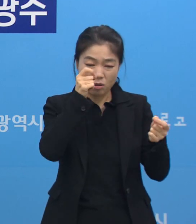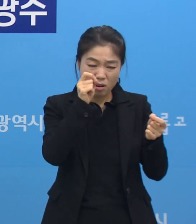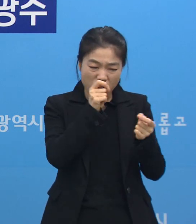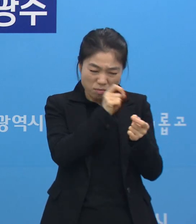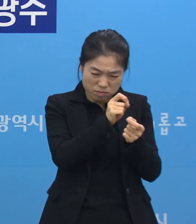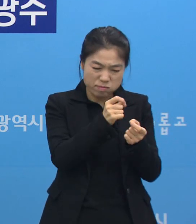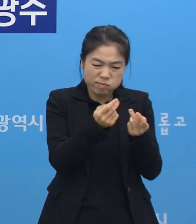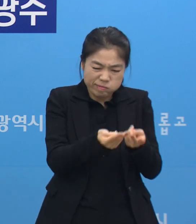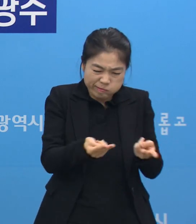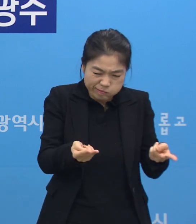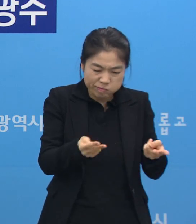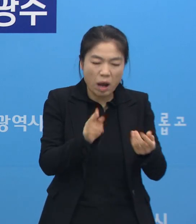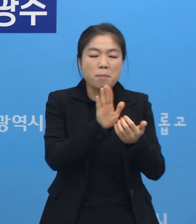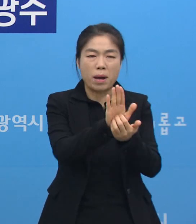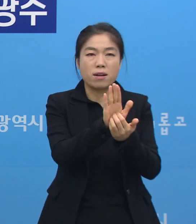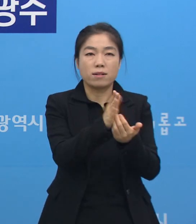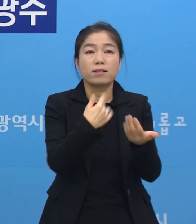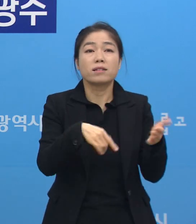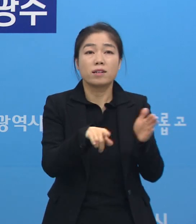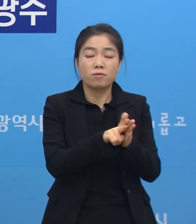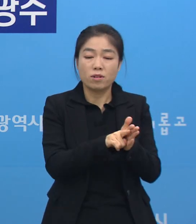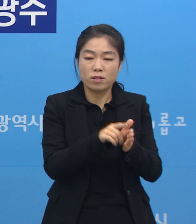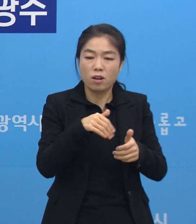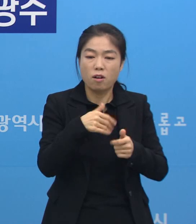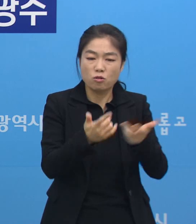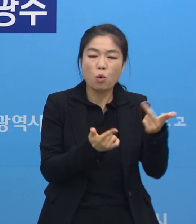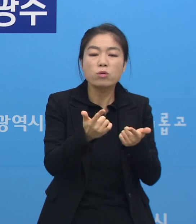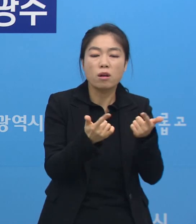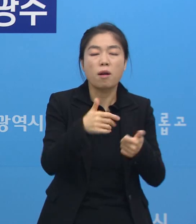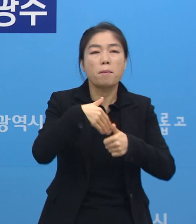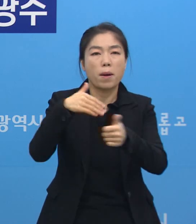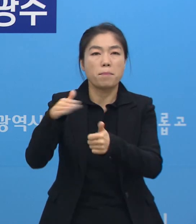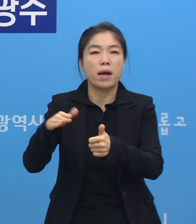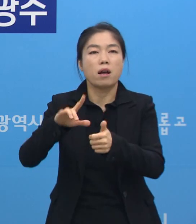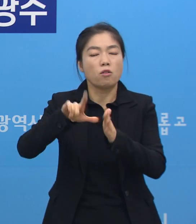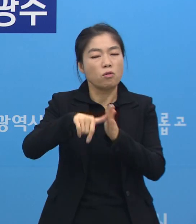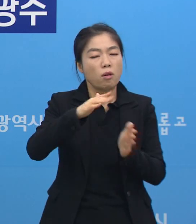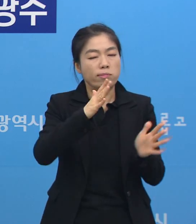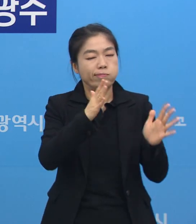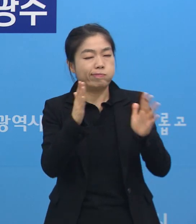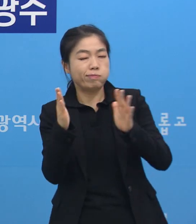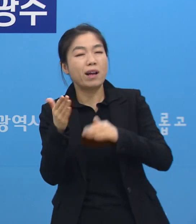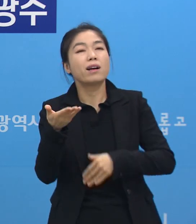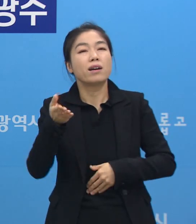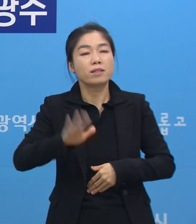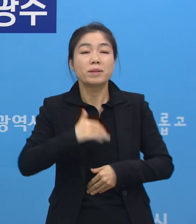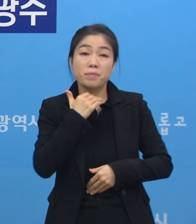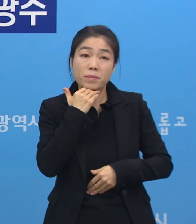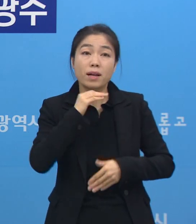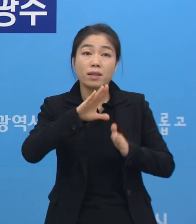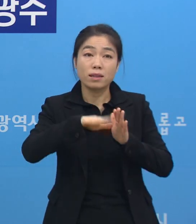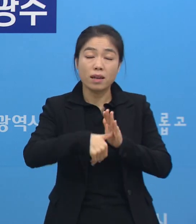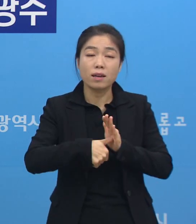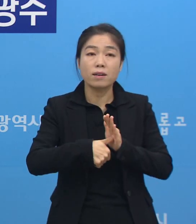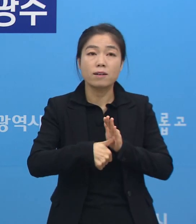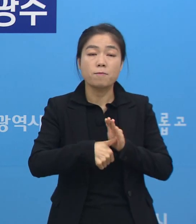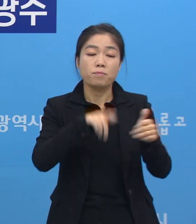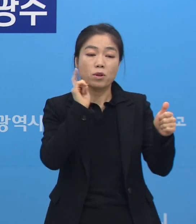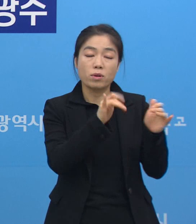완화하기 위한 환자 후송이 있기 때문에 좀 속도가 지연될 수는 있겠습니다마는 거기 대기하는 동안 우리